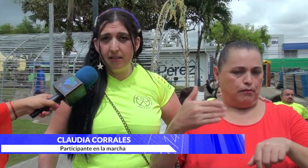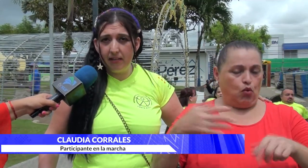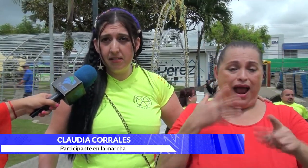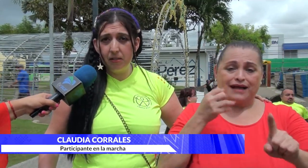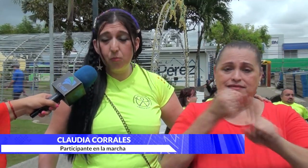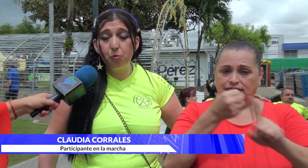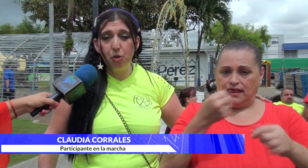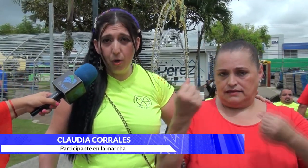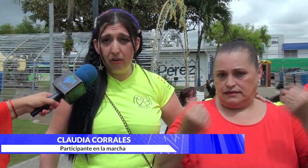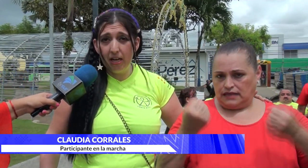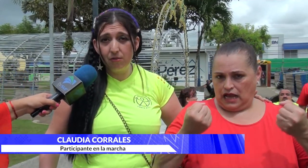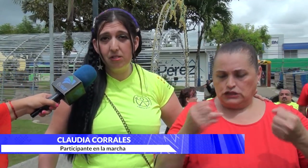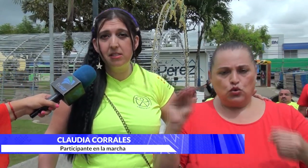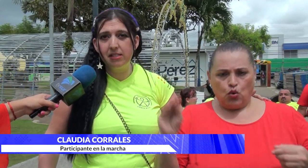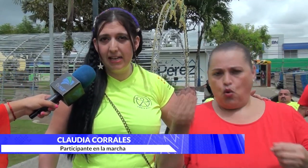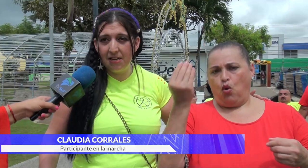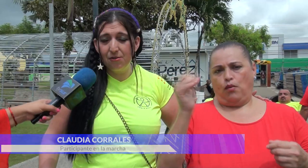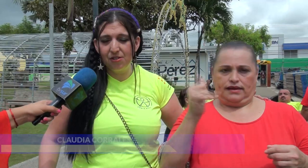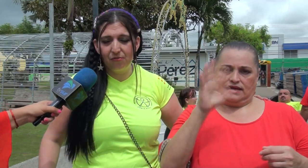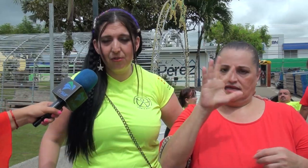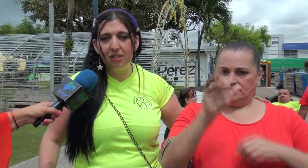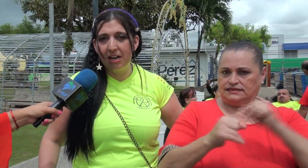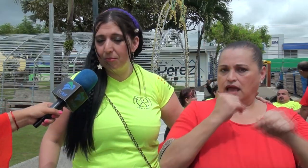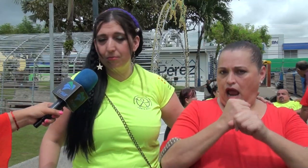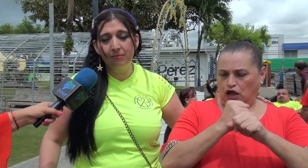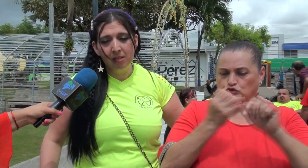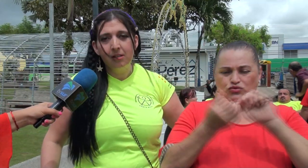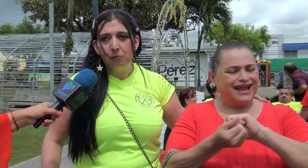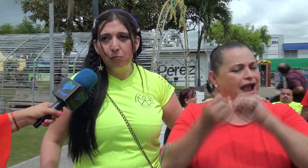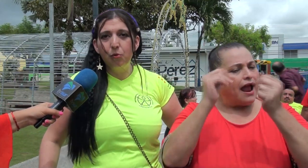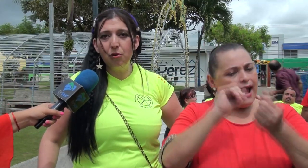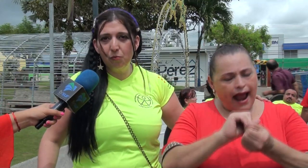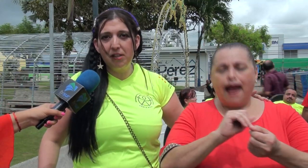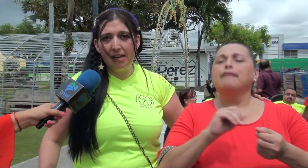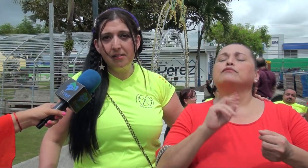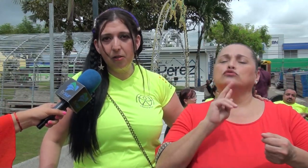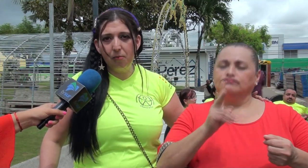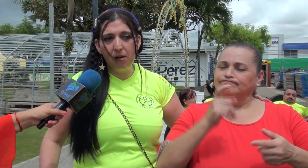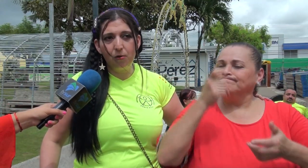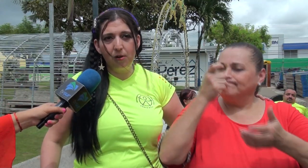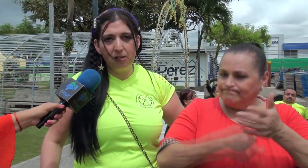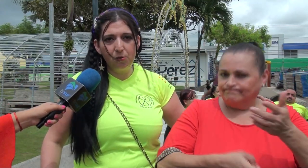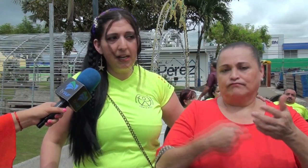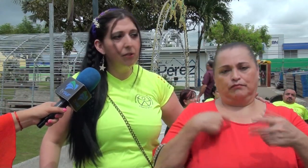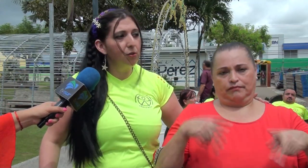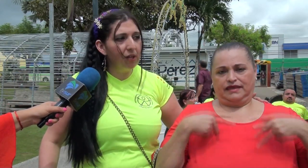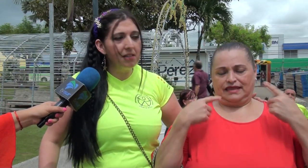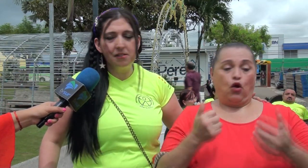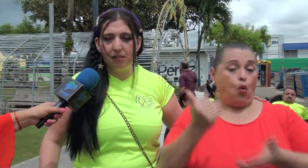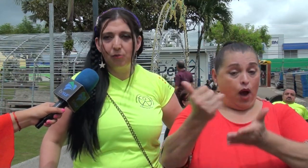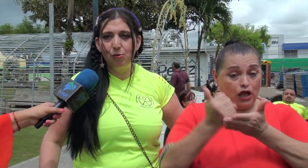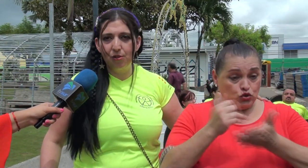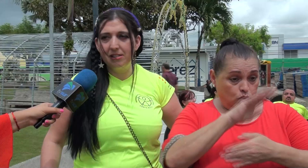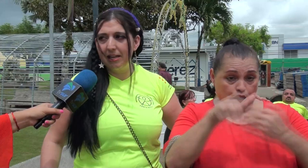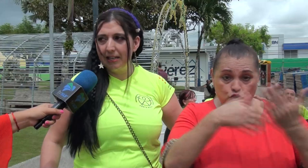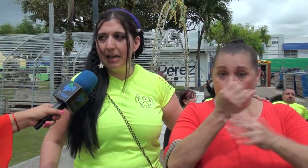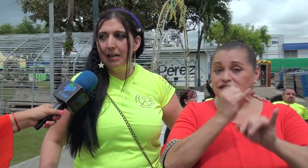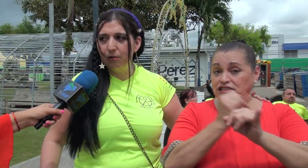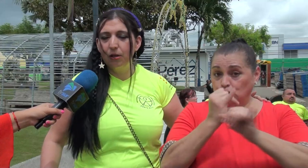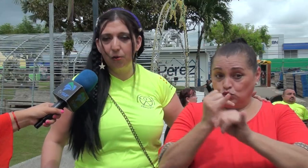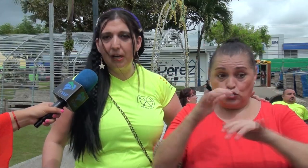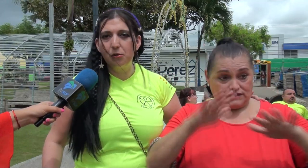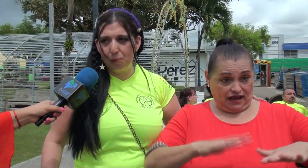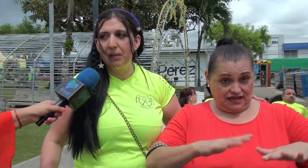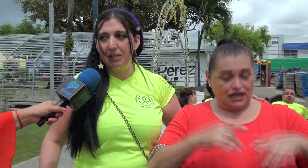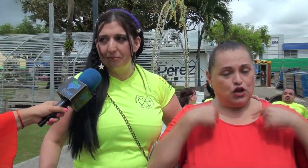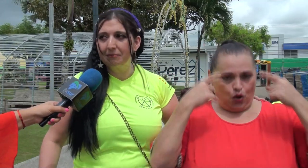accidente de tránsito muy joven, a los 15 años, y fue un cambio muy, muy drástico, pero con ayuda de todas las instituciones de acá